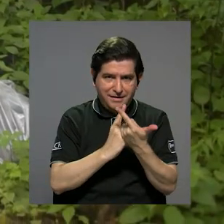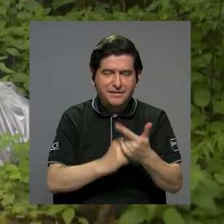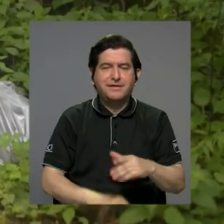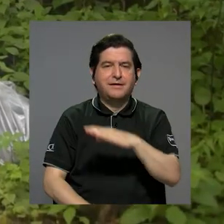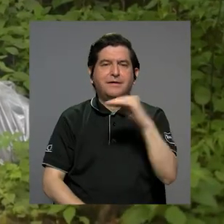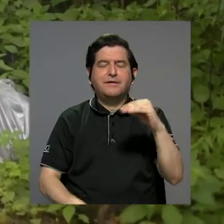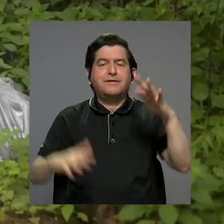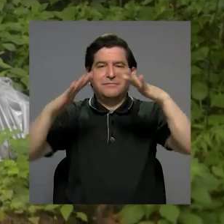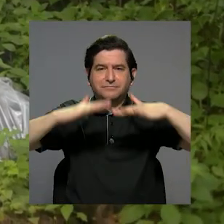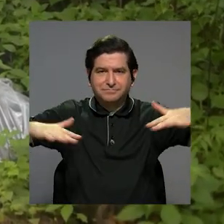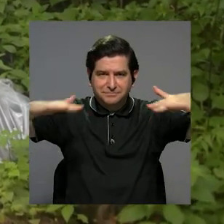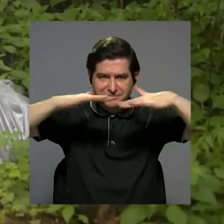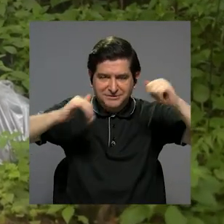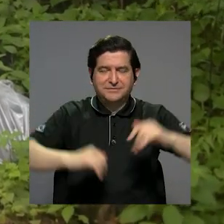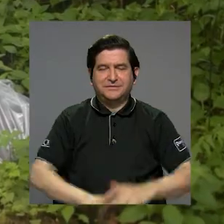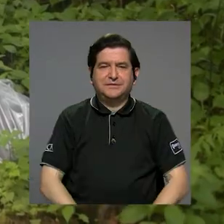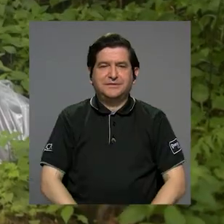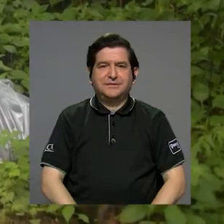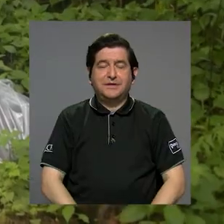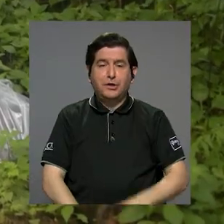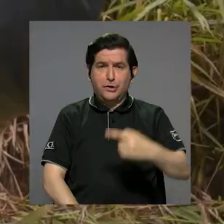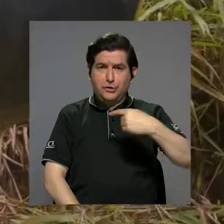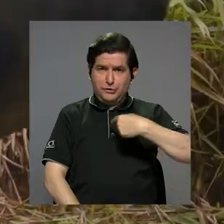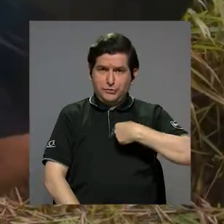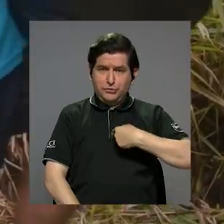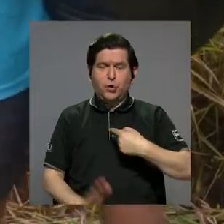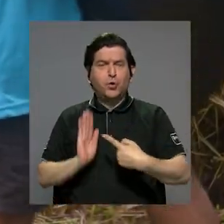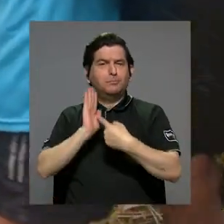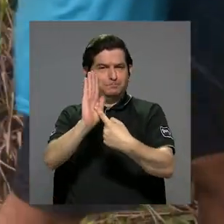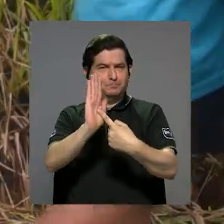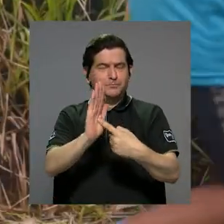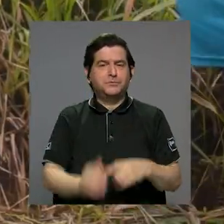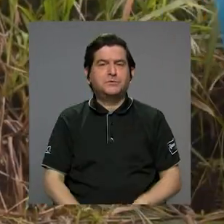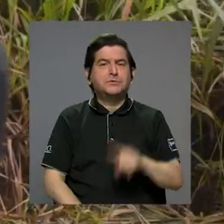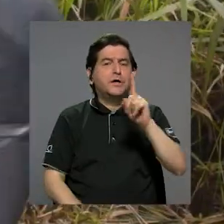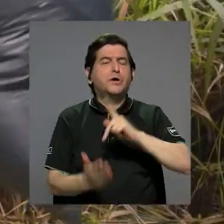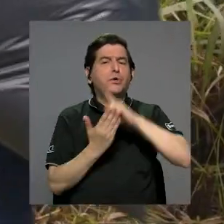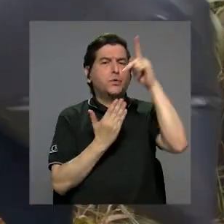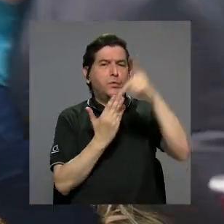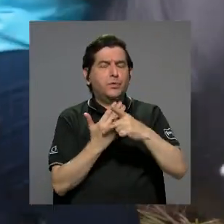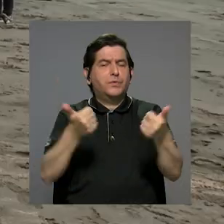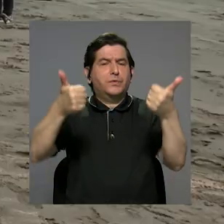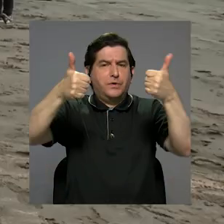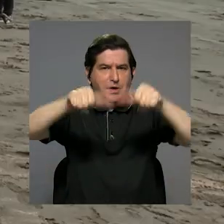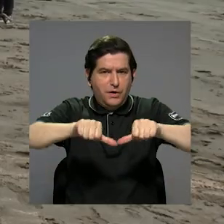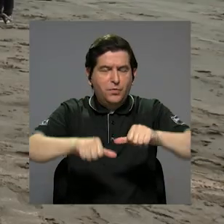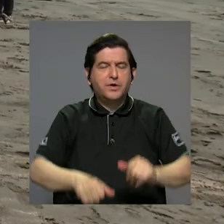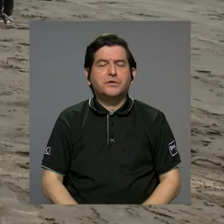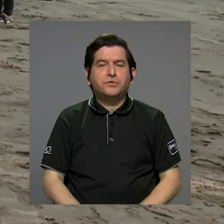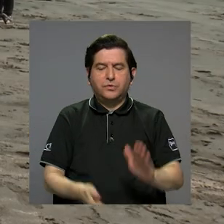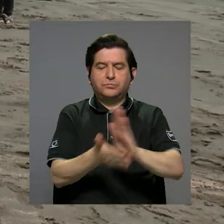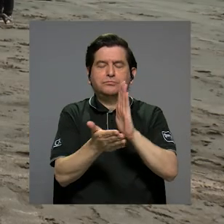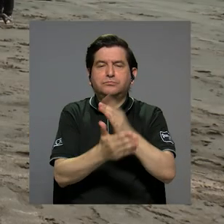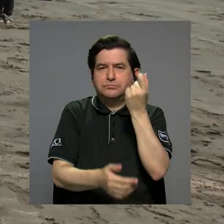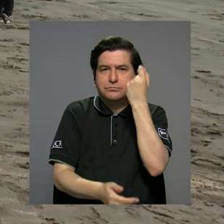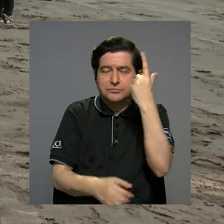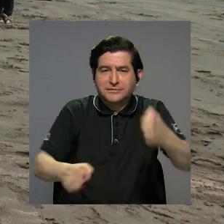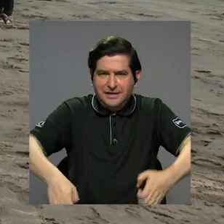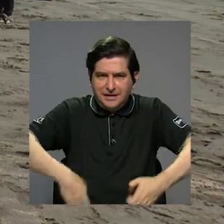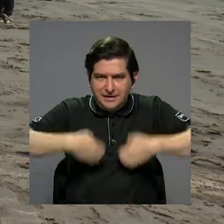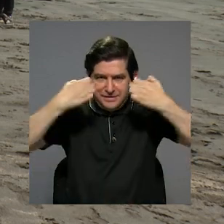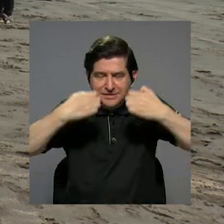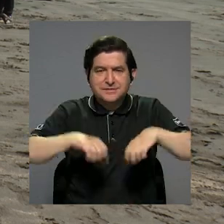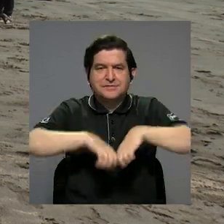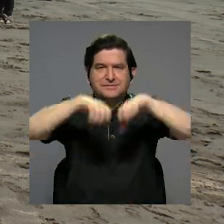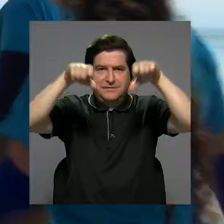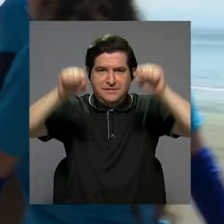el campo ambiental, debo rescatar un programa, un convenio, una carta de entendimiento que existe con